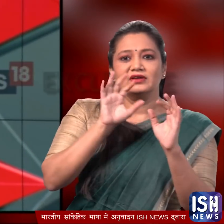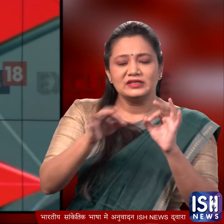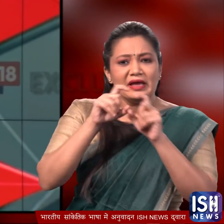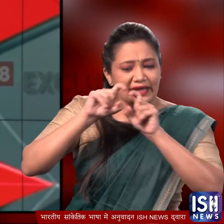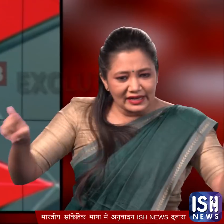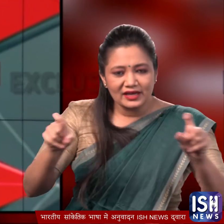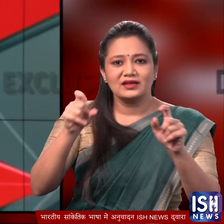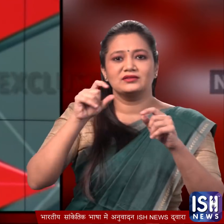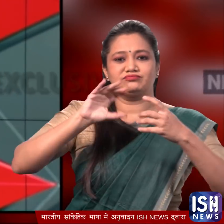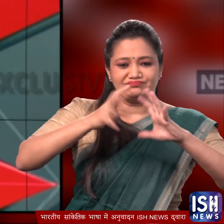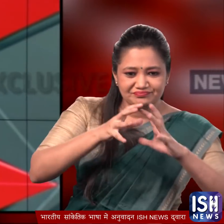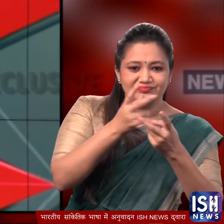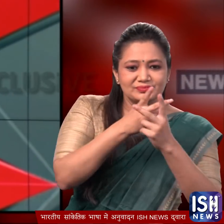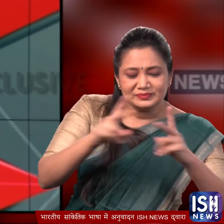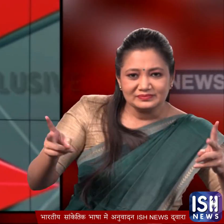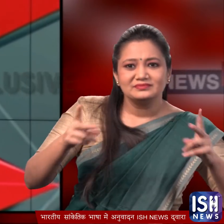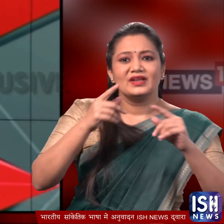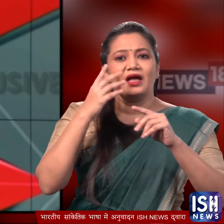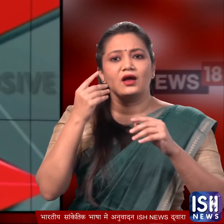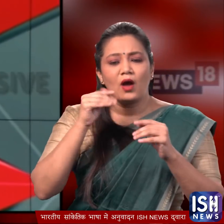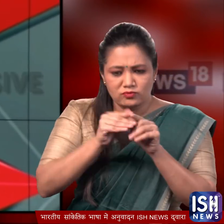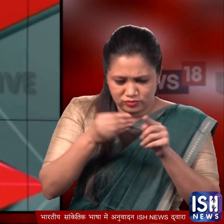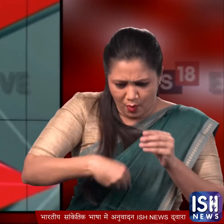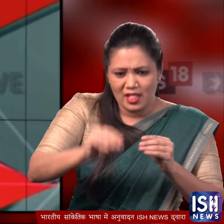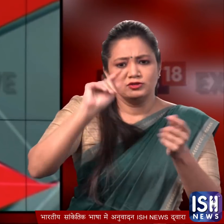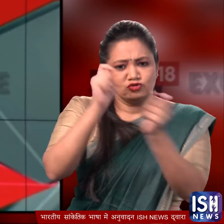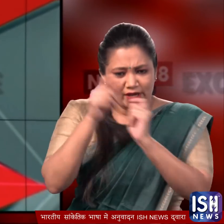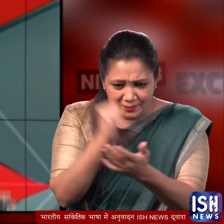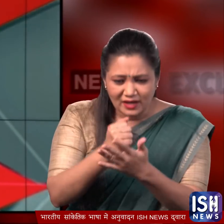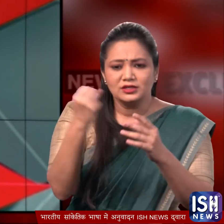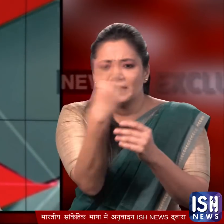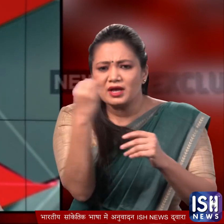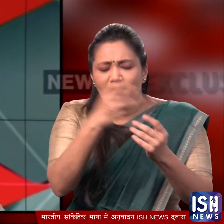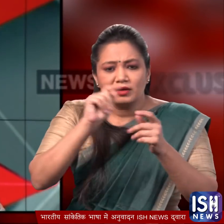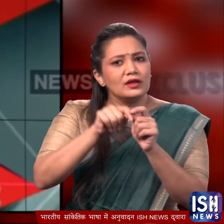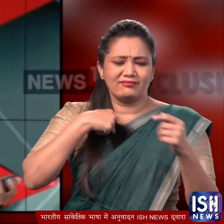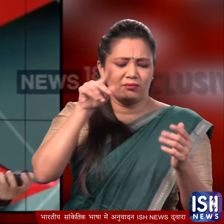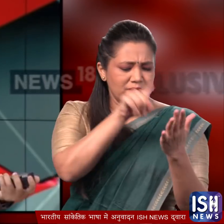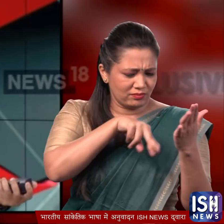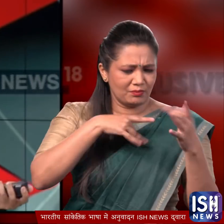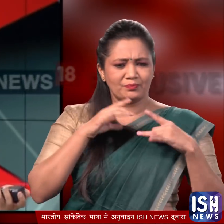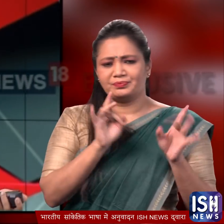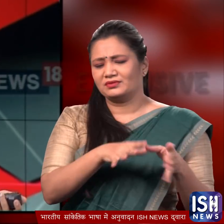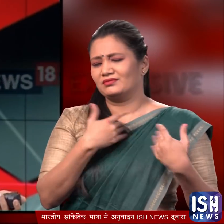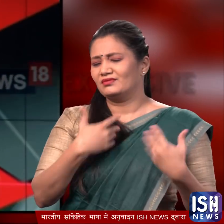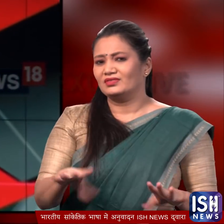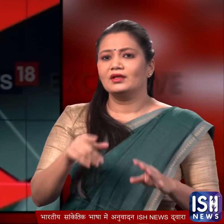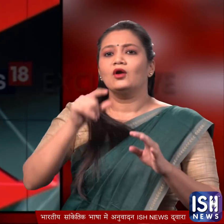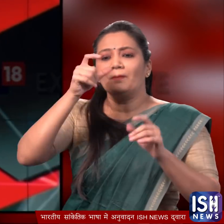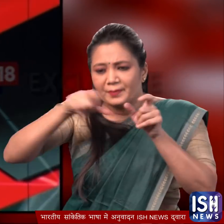देती हैं जिससे साफ साफ जिसमें लिखा रहता है कि कौन सा पुर्जा कितने समय बाद बदलना होगा लेकिन हम उसे पढ़ना तक जरूरी नहीं समझते यात्रियों